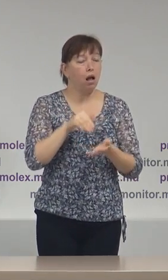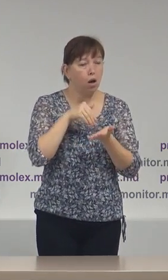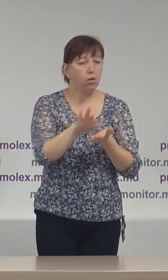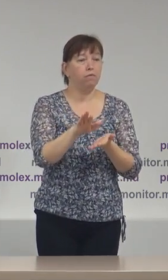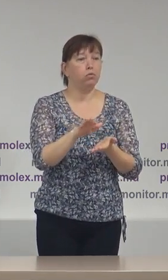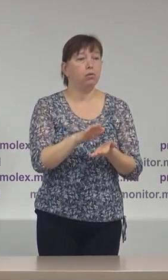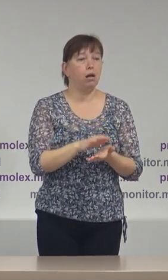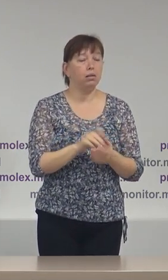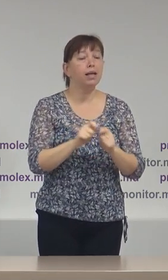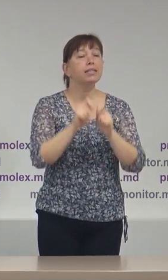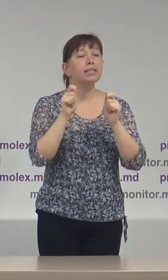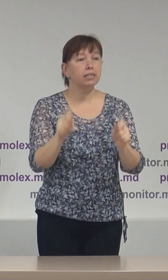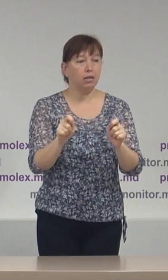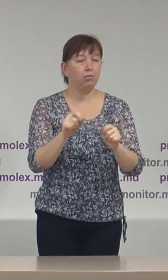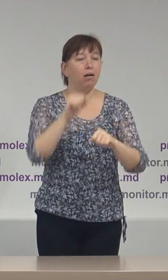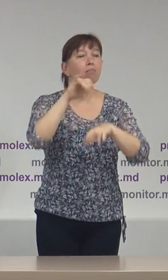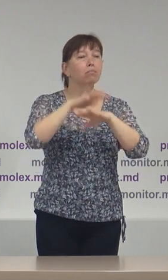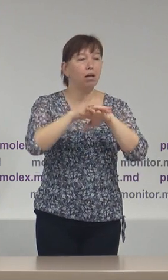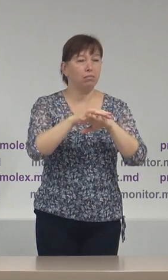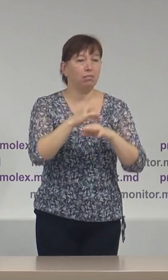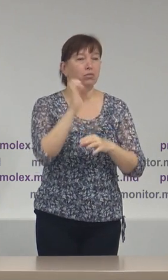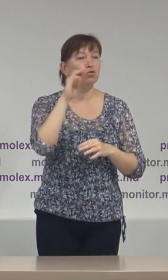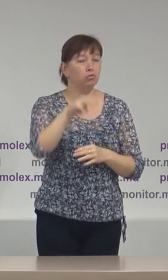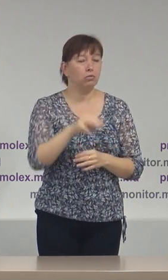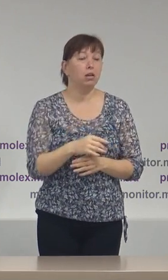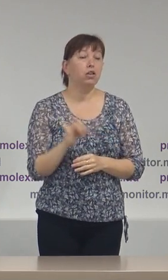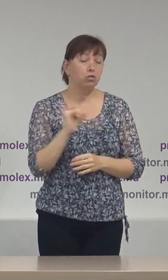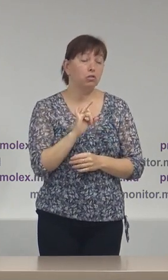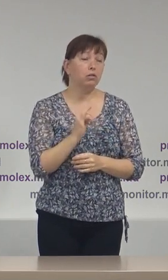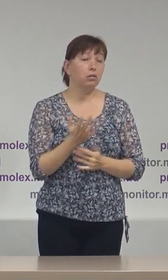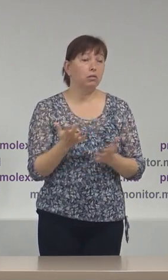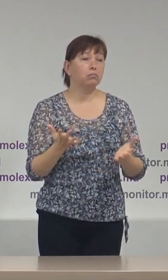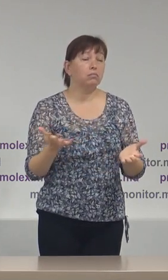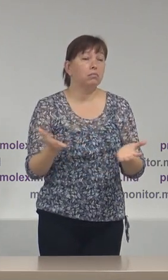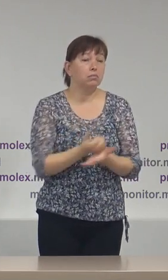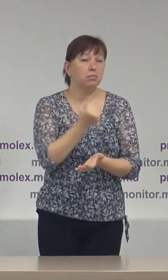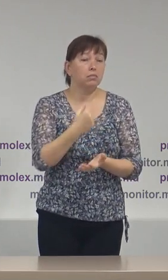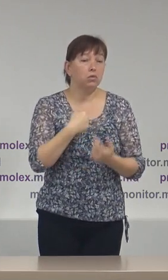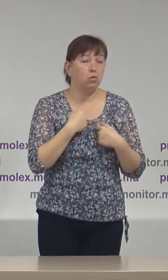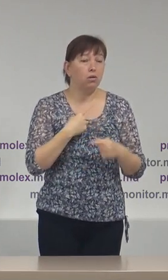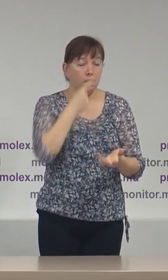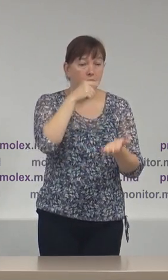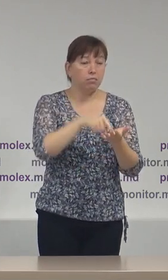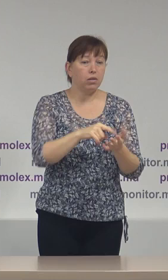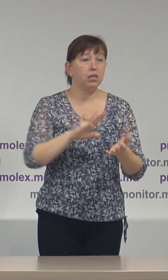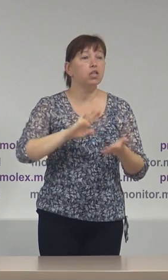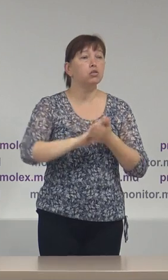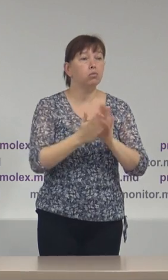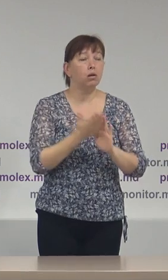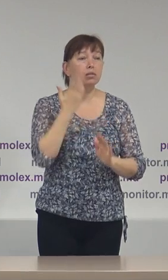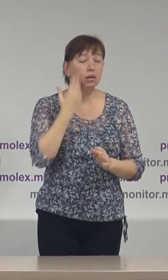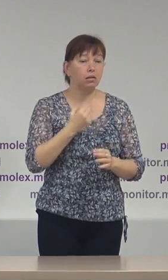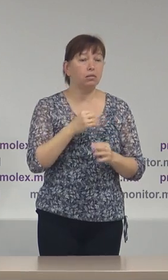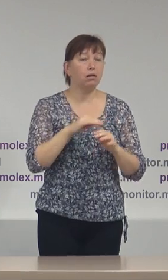dischiderea conturilor bancare și, respectiv, suntem în situație în care intervenția